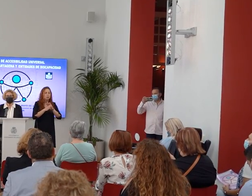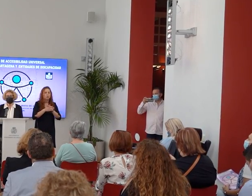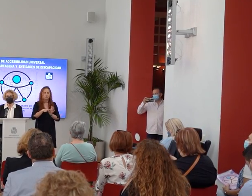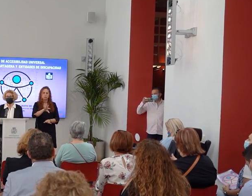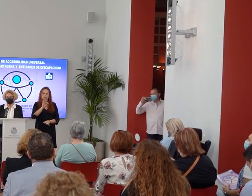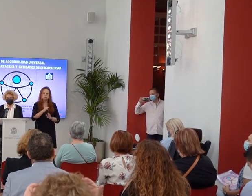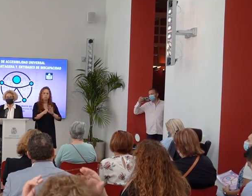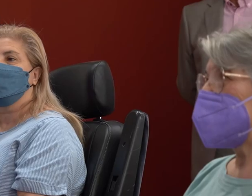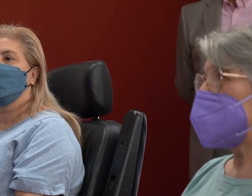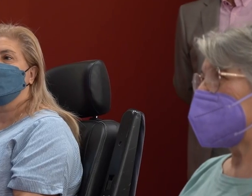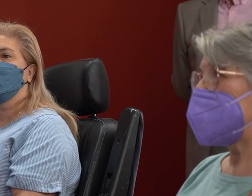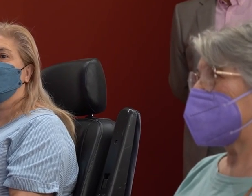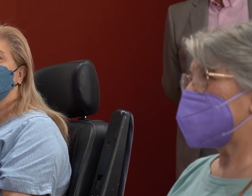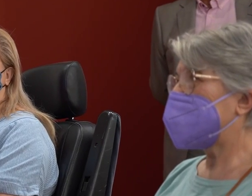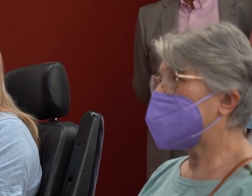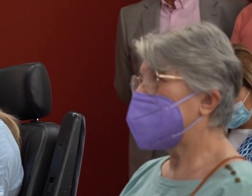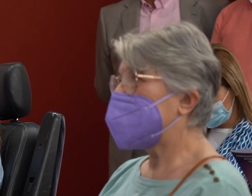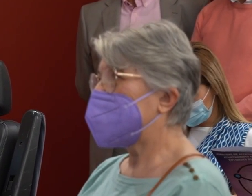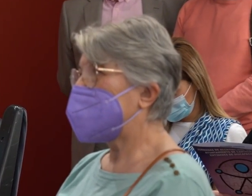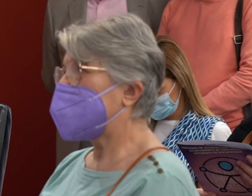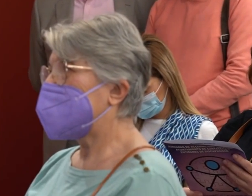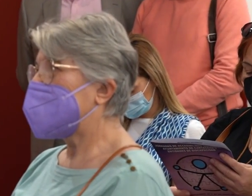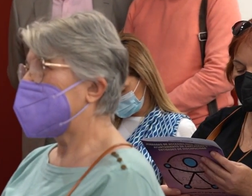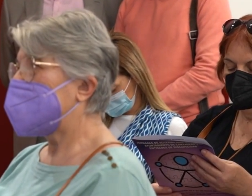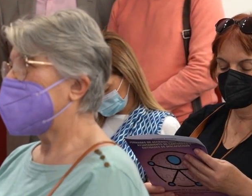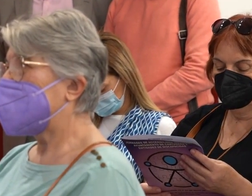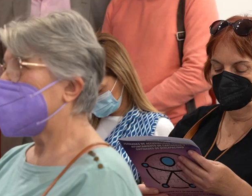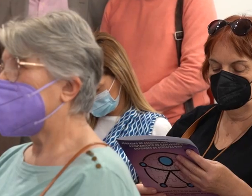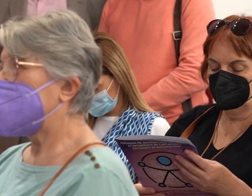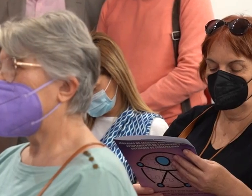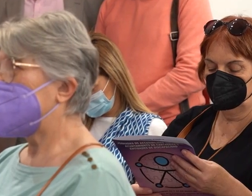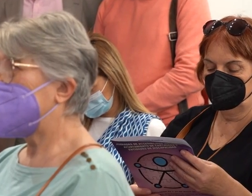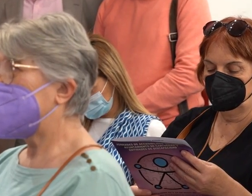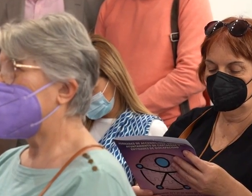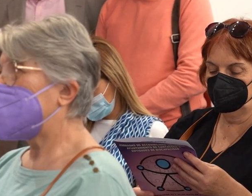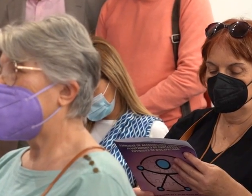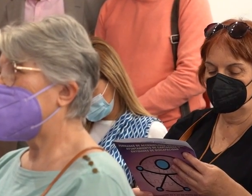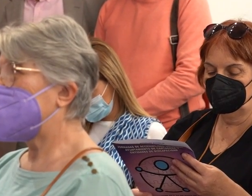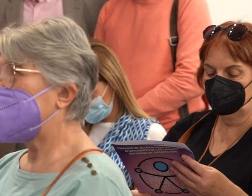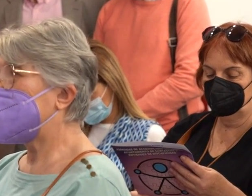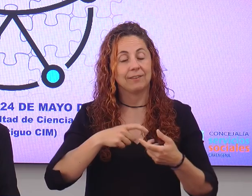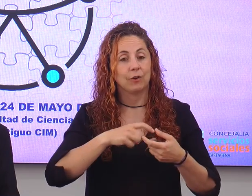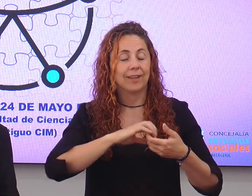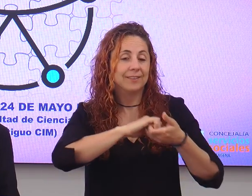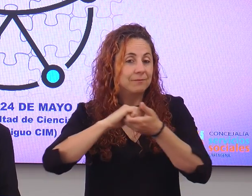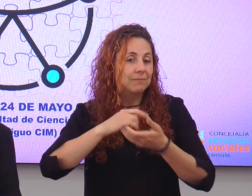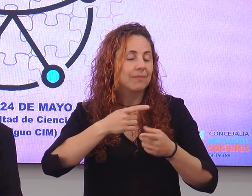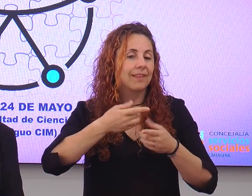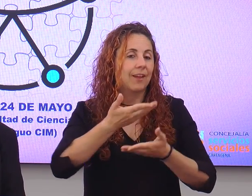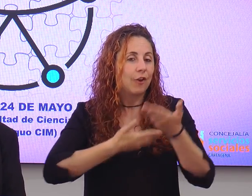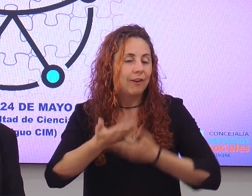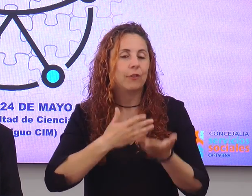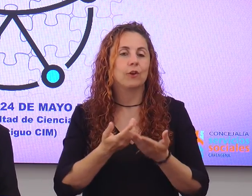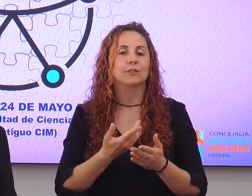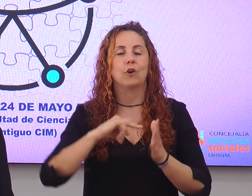decidido, una apuesta importante realmente del Ayuntamiento. Fruto de esta coordinación son